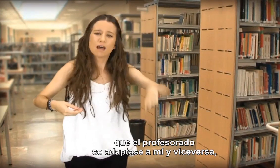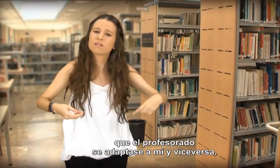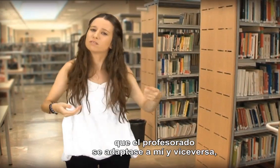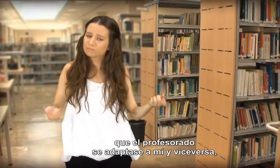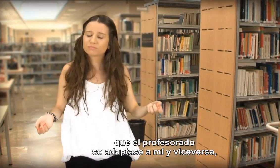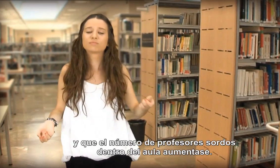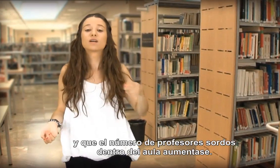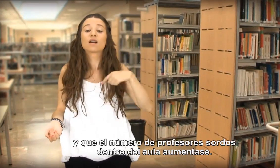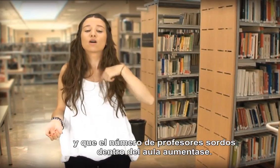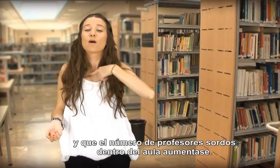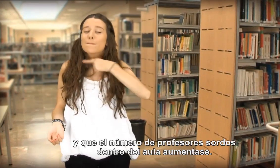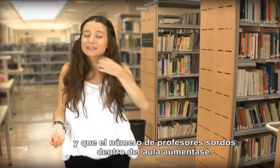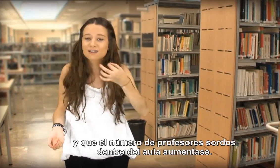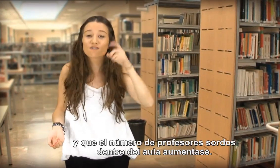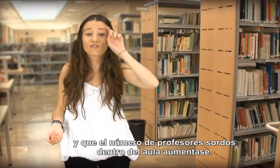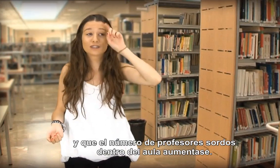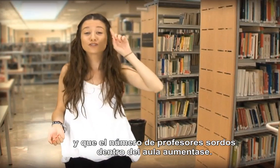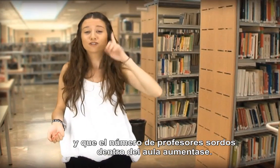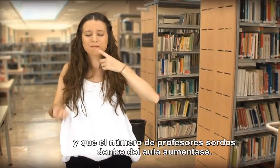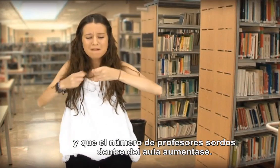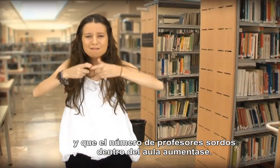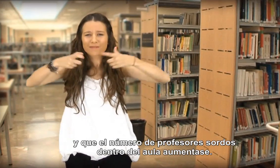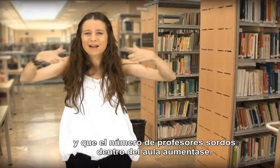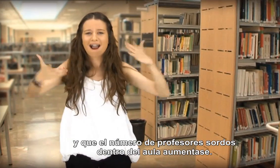y que el número de profesores sordos dentro del aula aumentase.